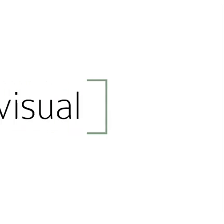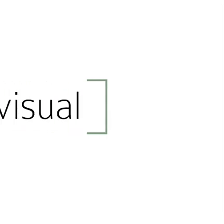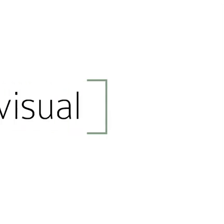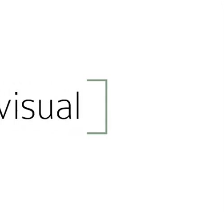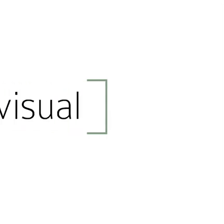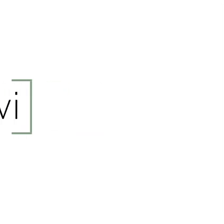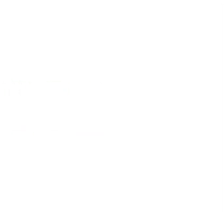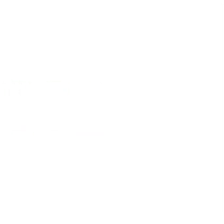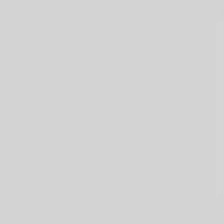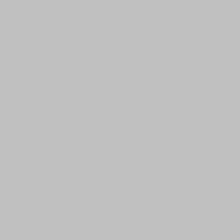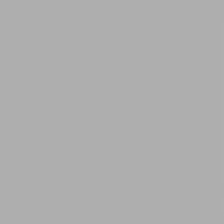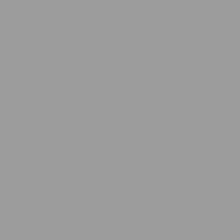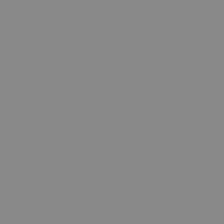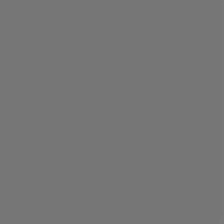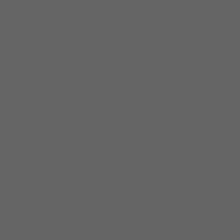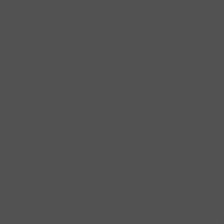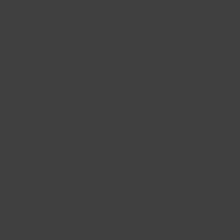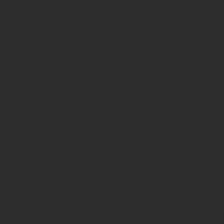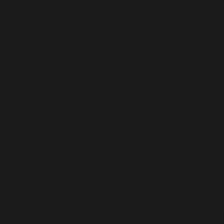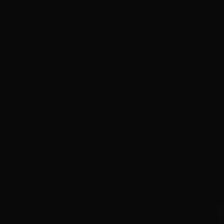Legenda Zanotto